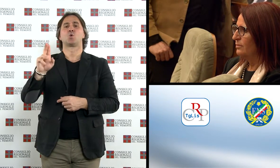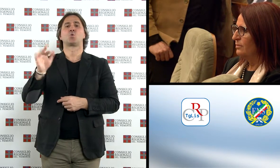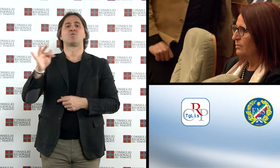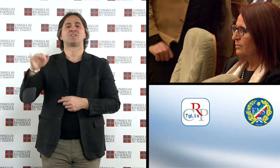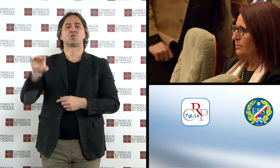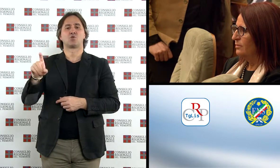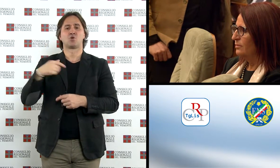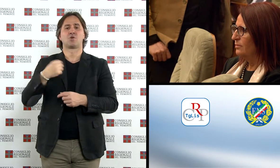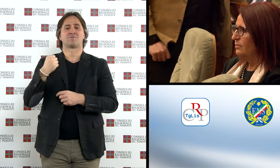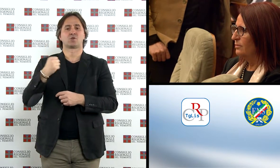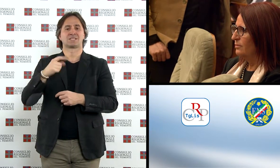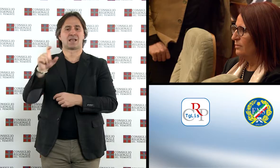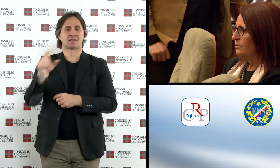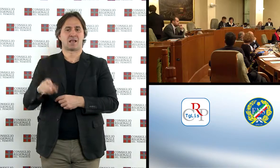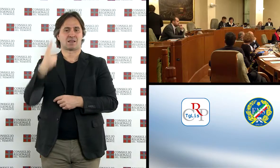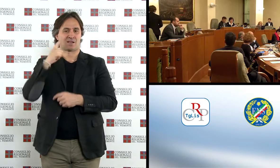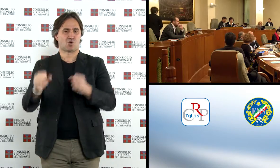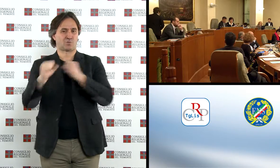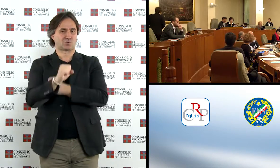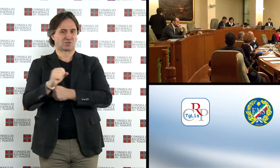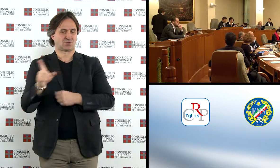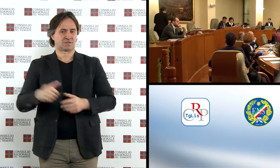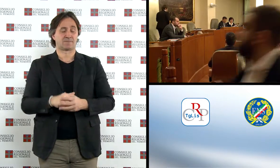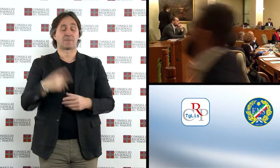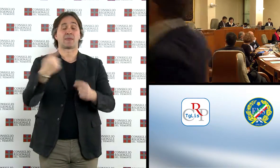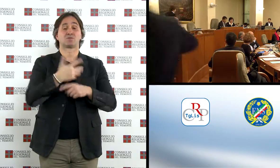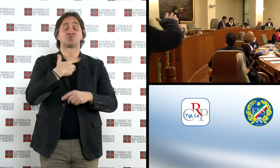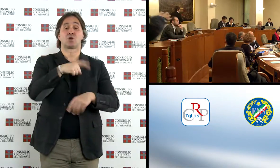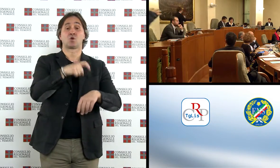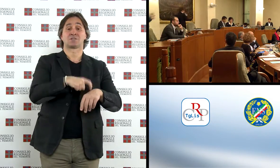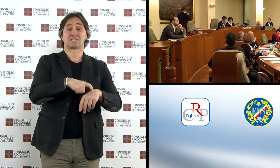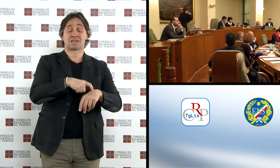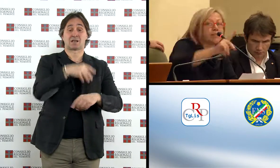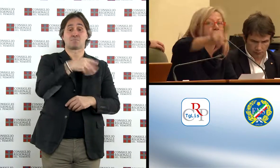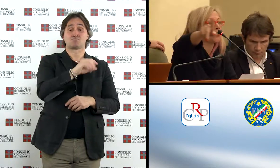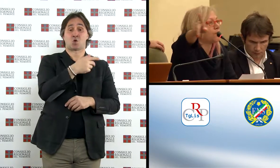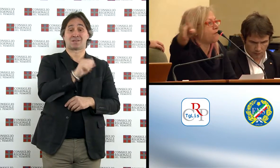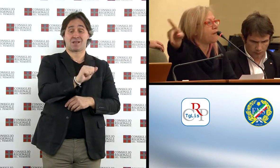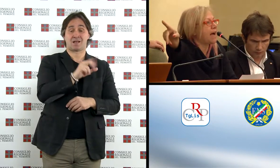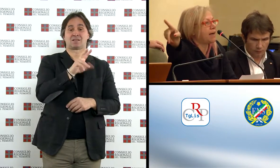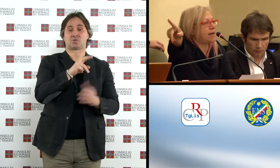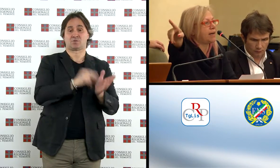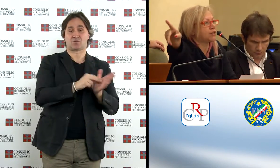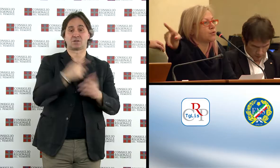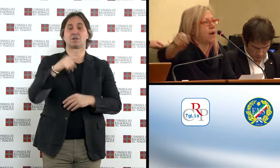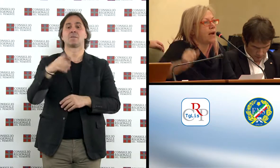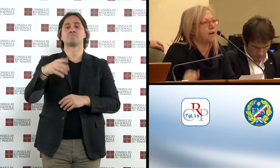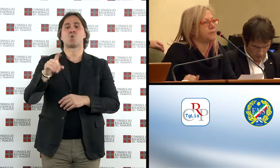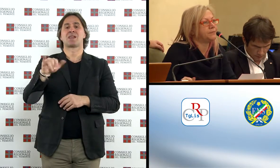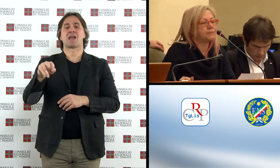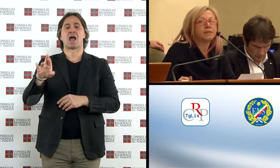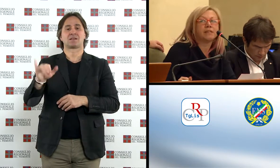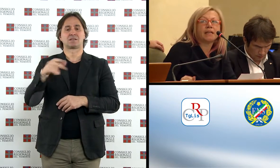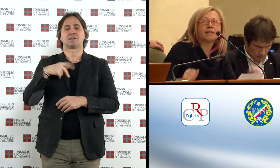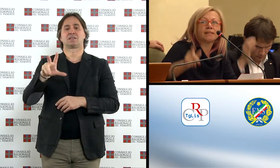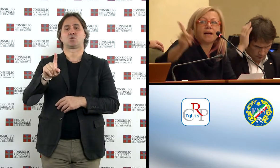Forza Italia, 13 voti per l'opposizione e i consiglieri segretari Angela Motta, 32 voti e Gabriele Molinari, 31